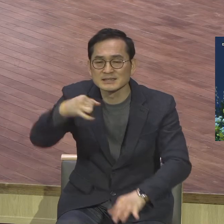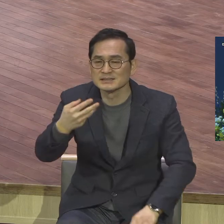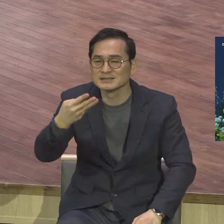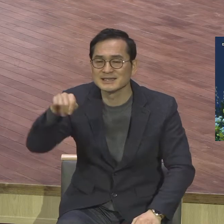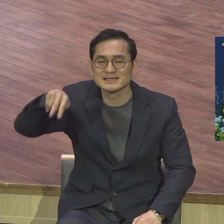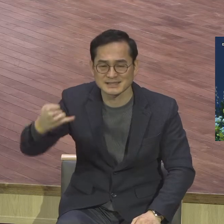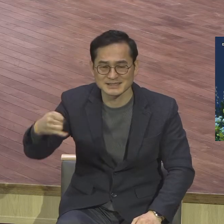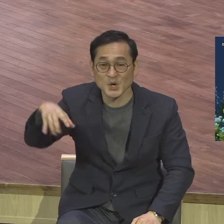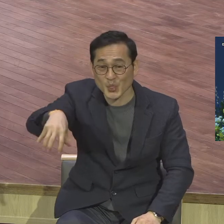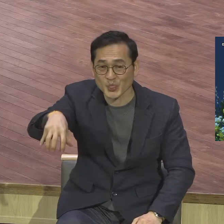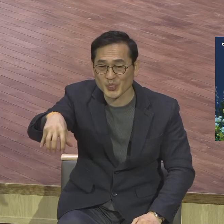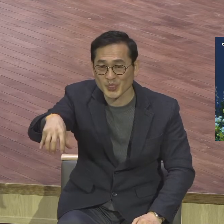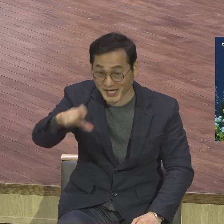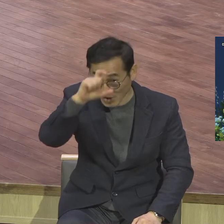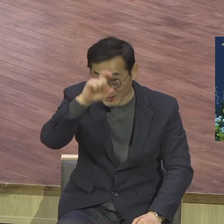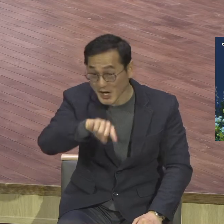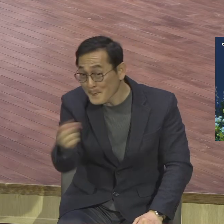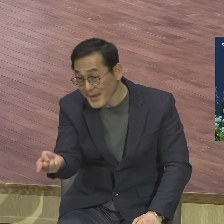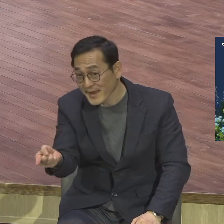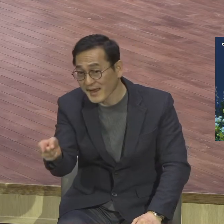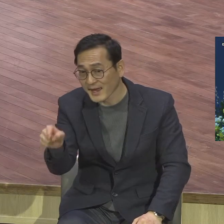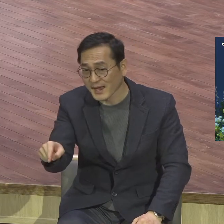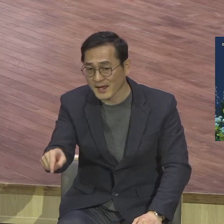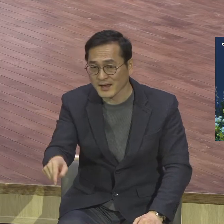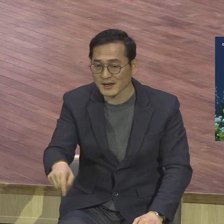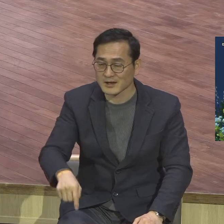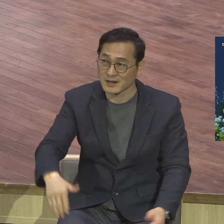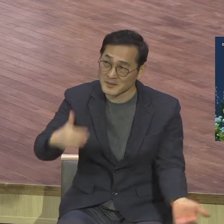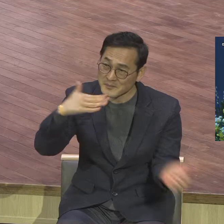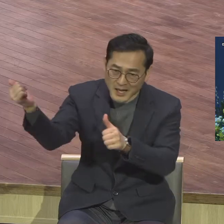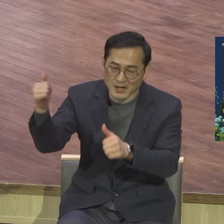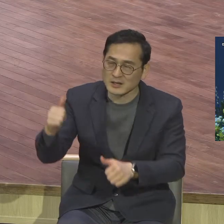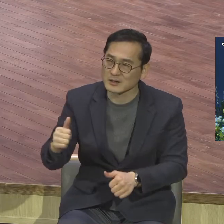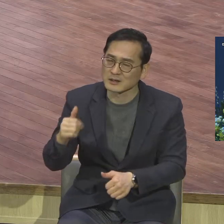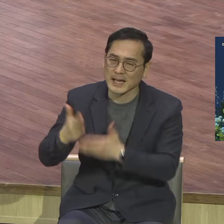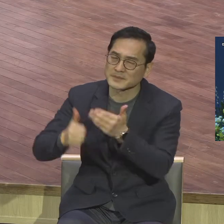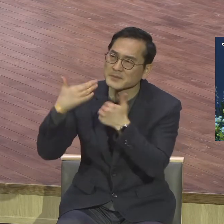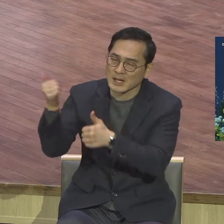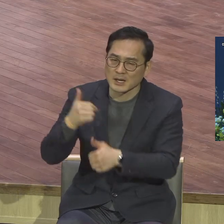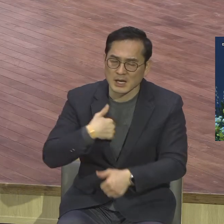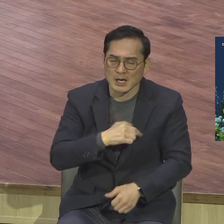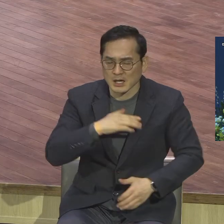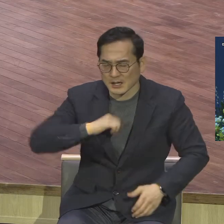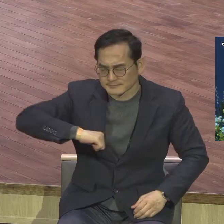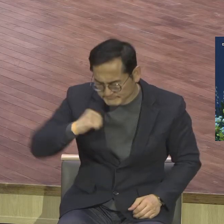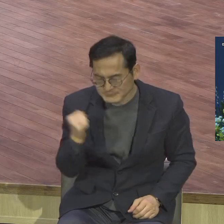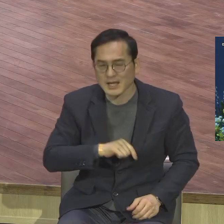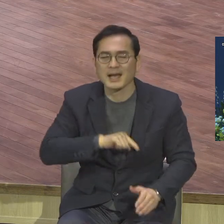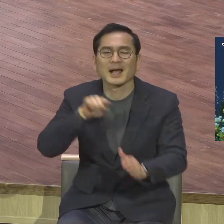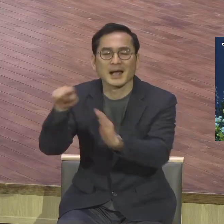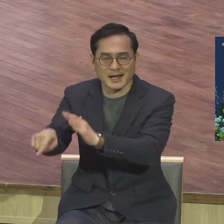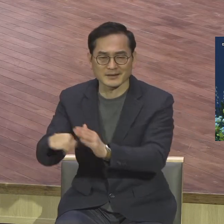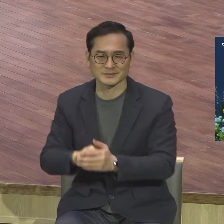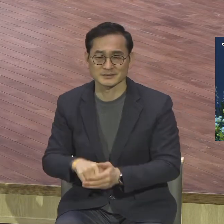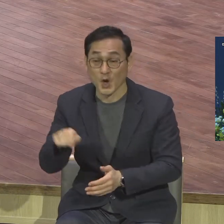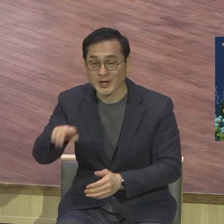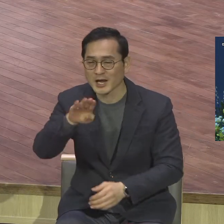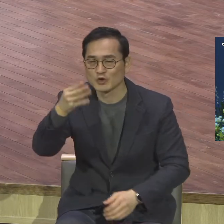그리스 그리스 글로 인도하셨습니다 그 바울이 마게토냐 지역에서 첫 성인 빌리포에서 루데아를 만나서 이제